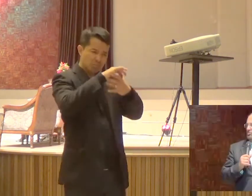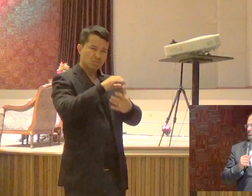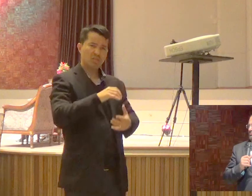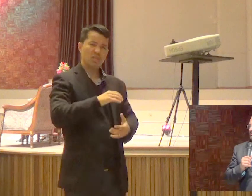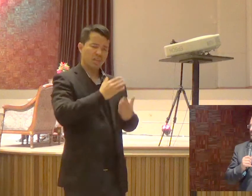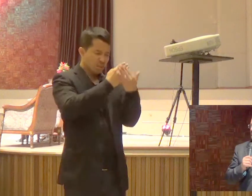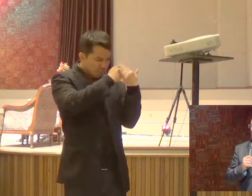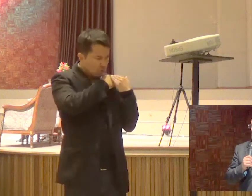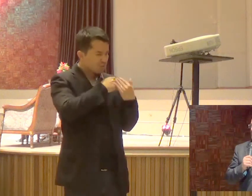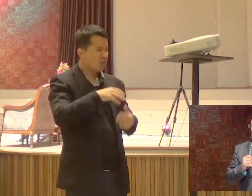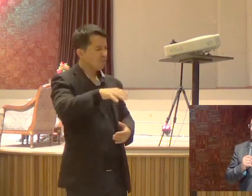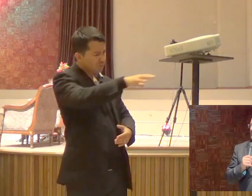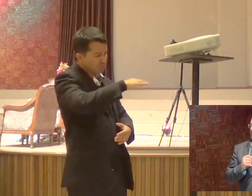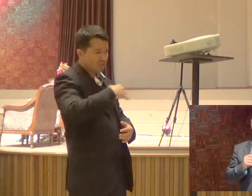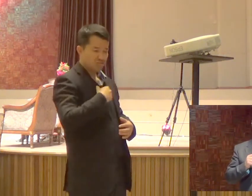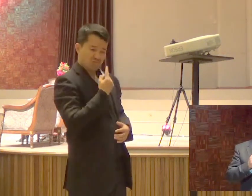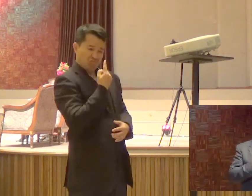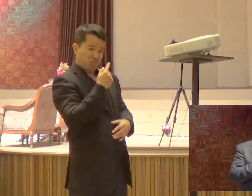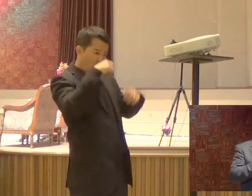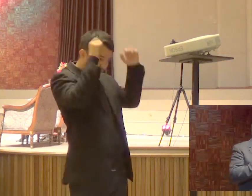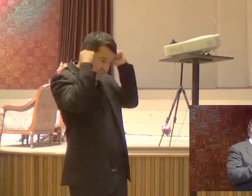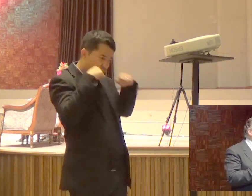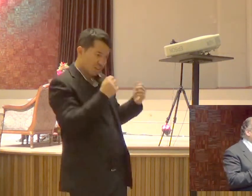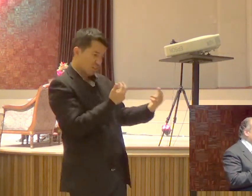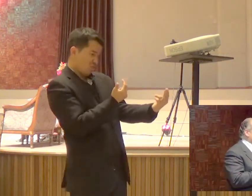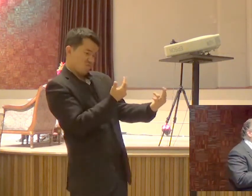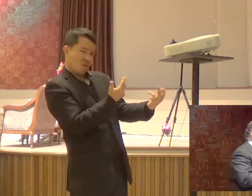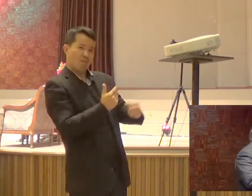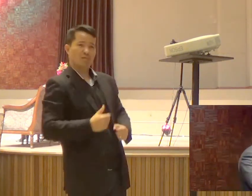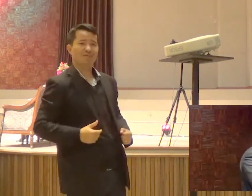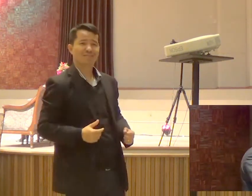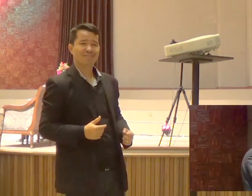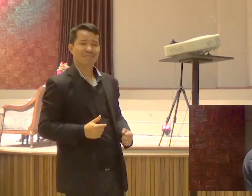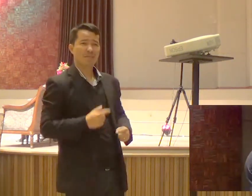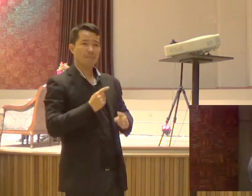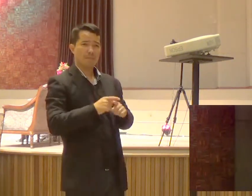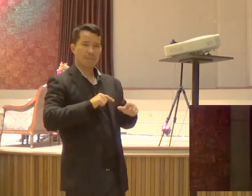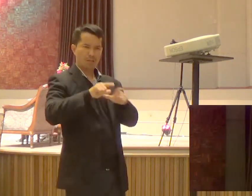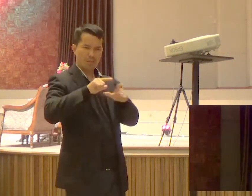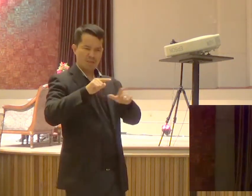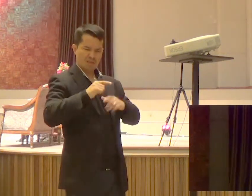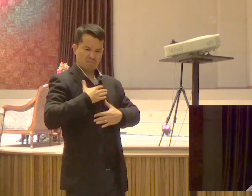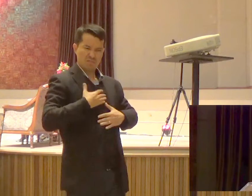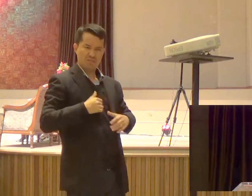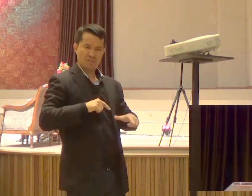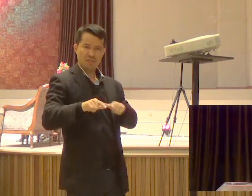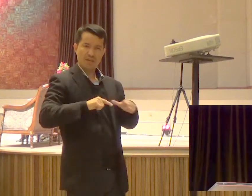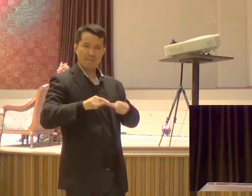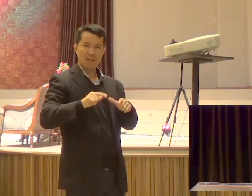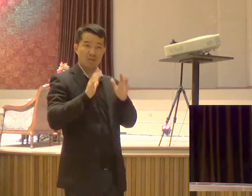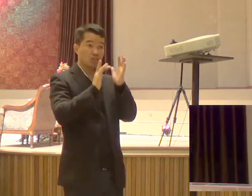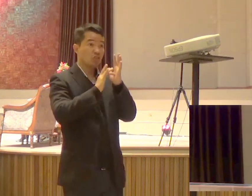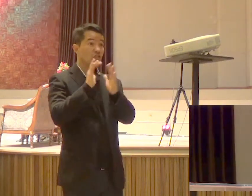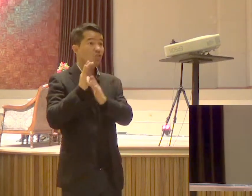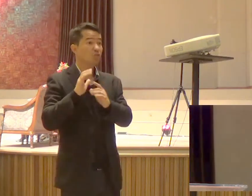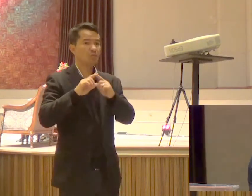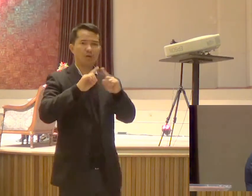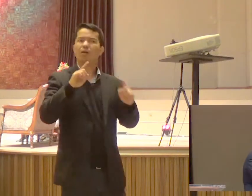um A obra não é minha A obra é do senhor Jesus Mas que entram Lobos vorazes